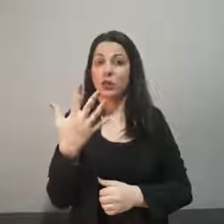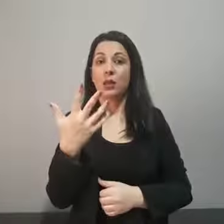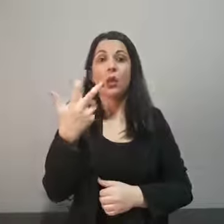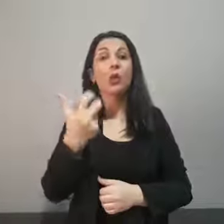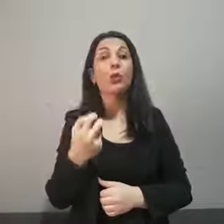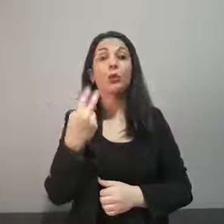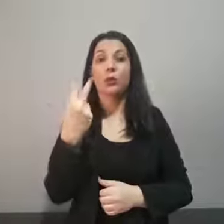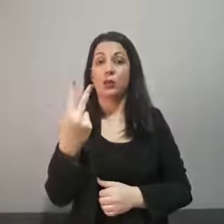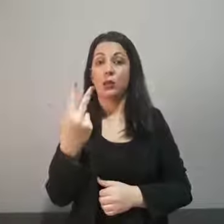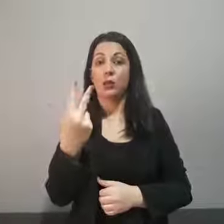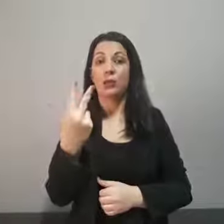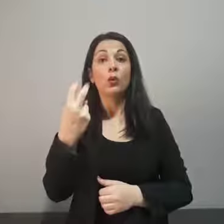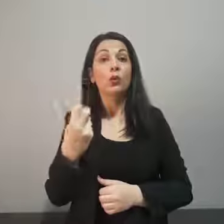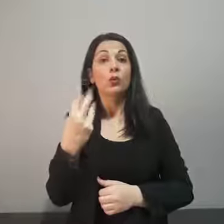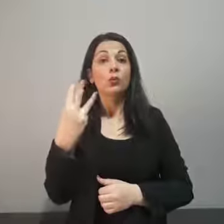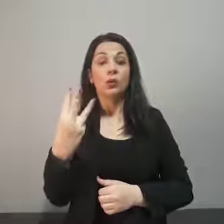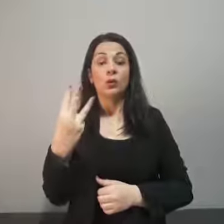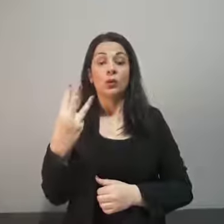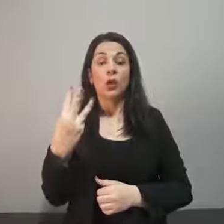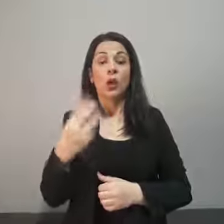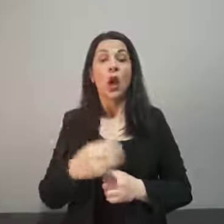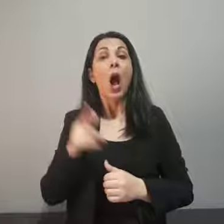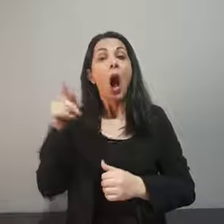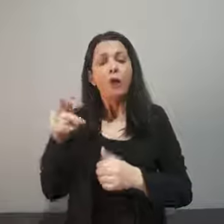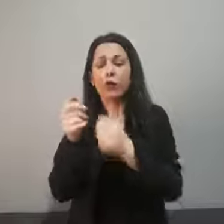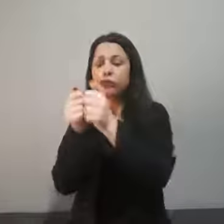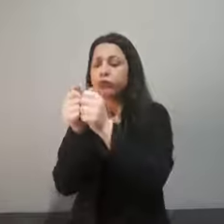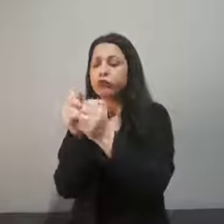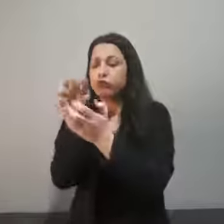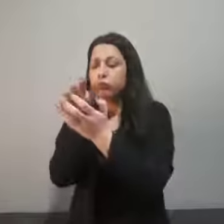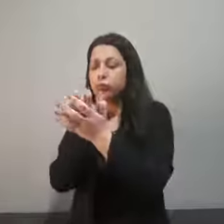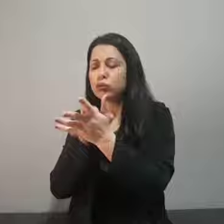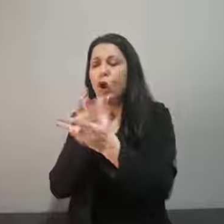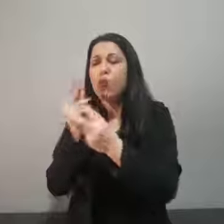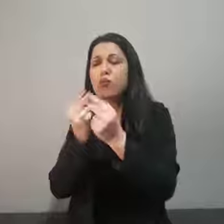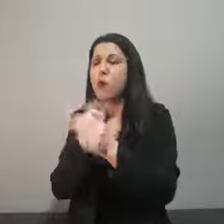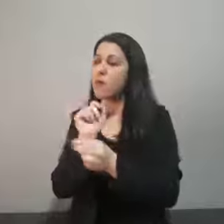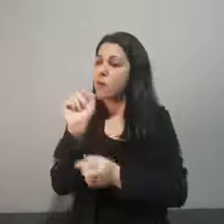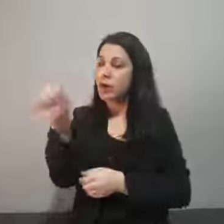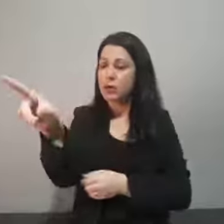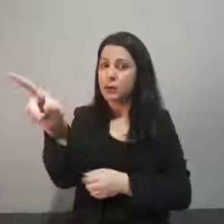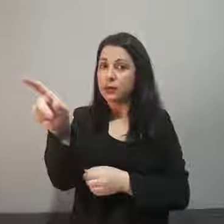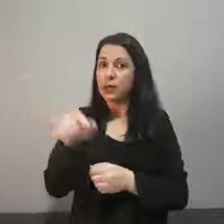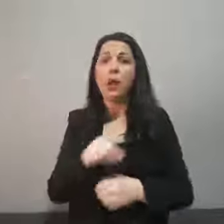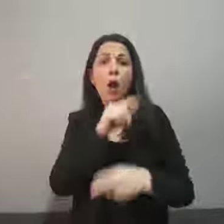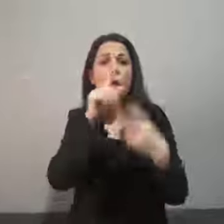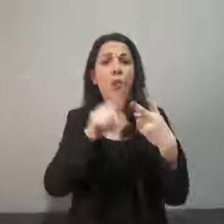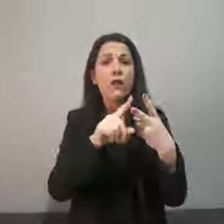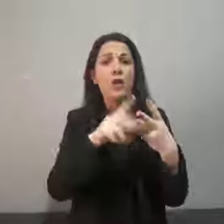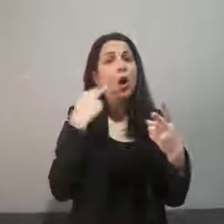-23, αναφέροντας το πρόβλημά σου ή στη γραμμή επαφής του Δήμου Εορδαίας.